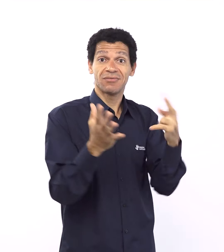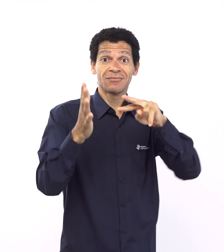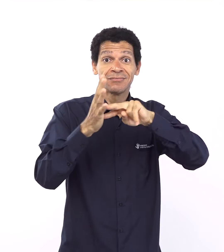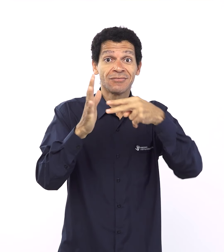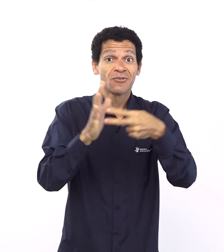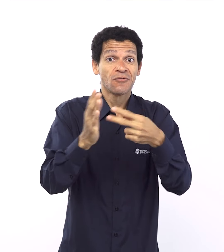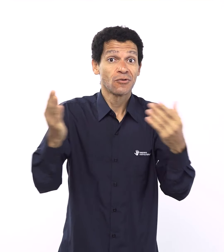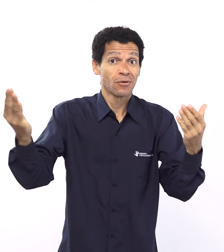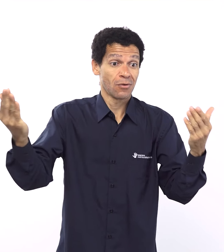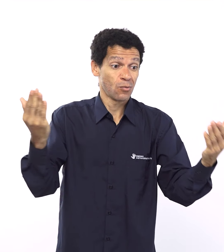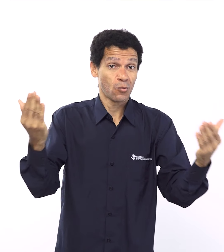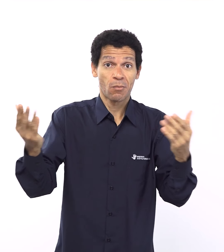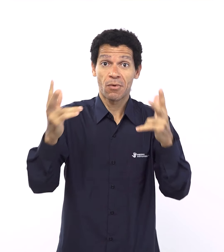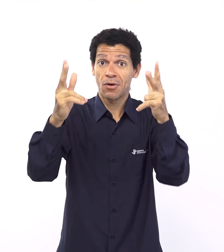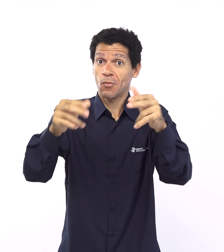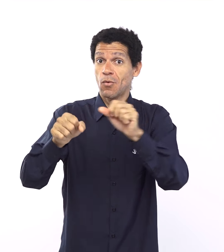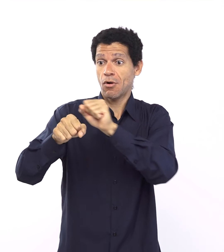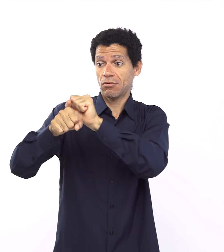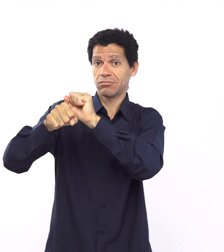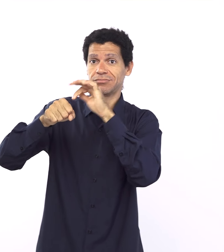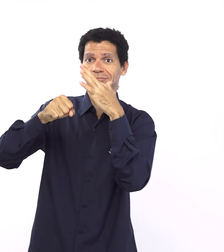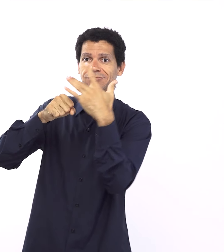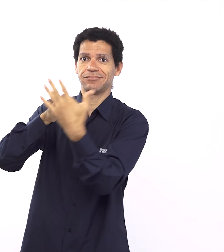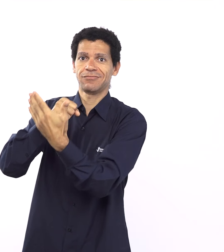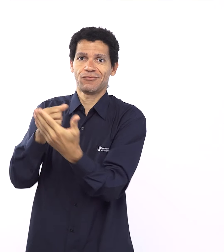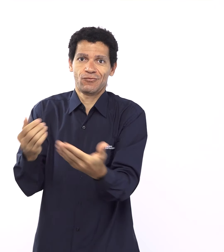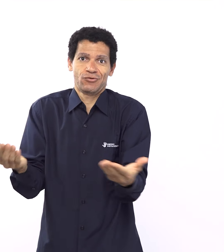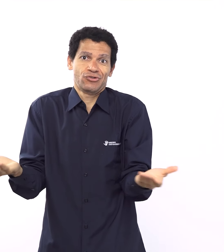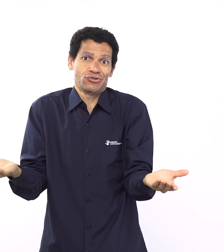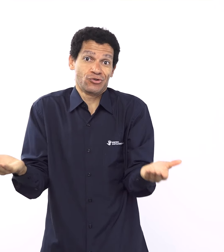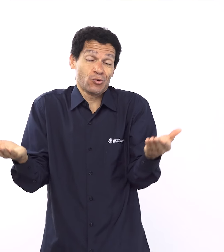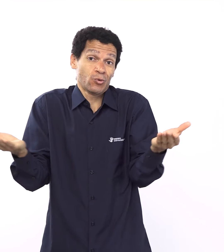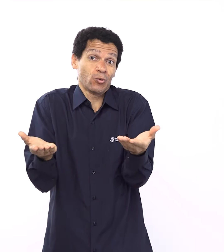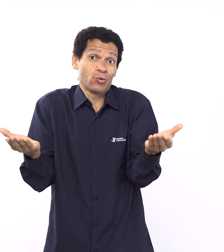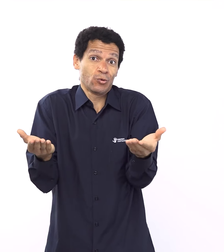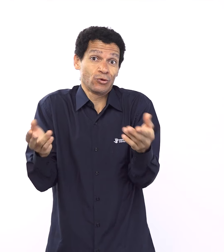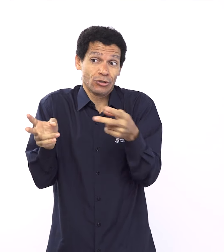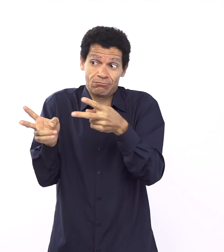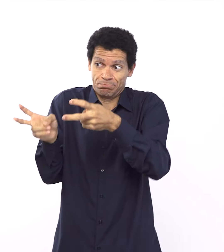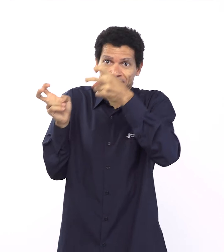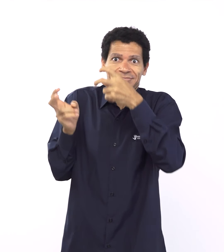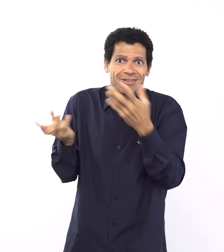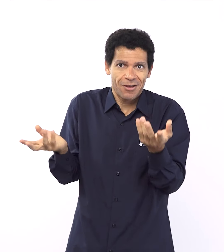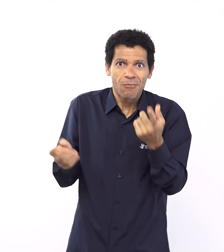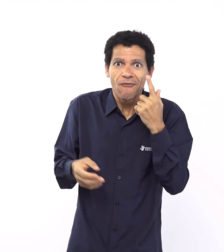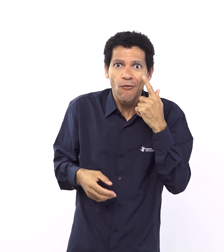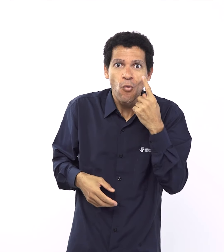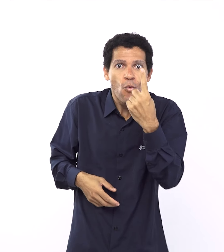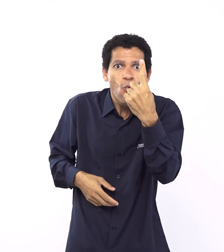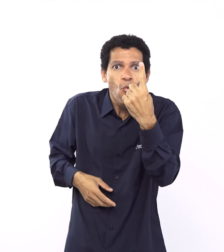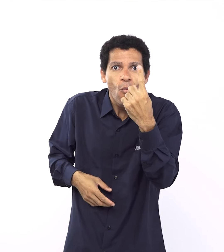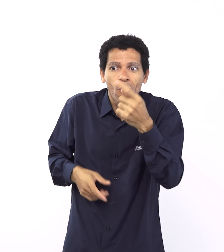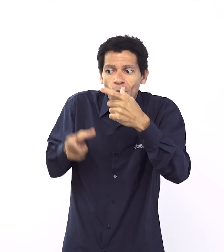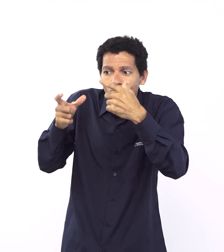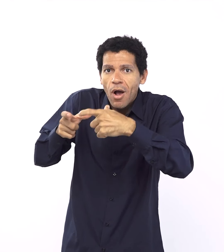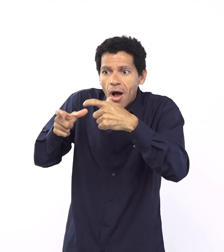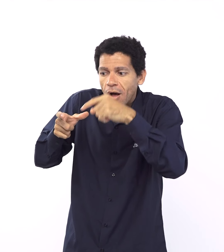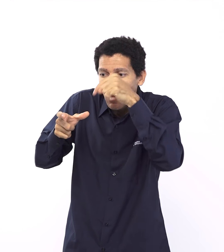inteiro. E aí eu gosto sempre de ressaltar o fato de que o ato de Deus,